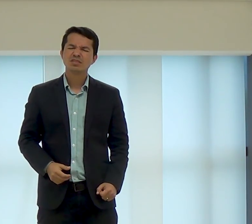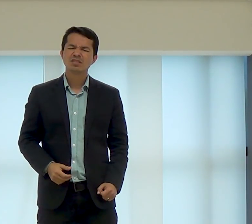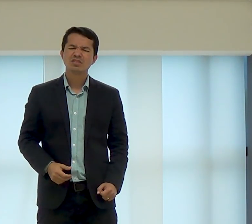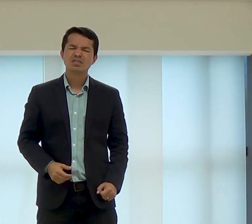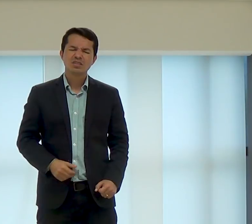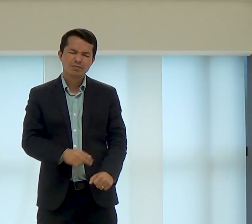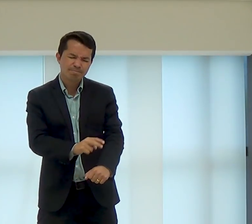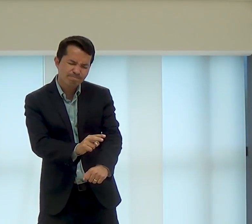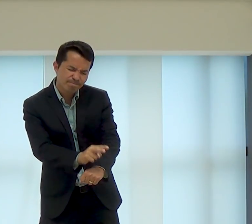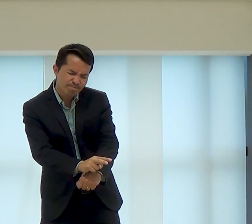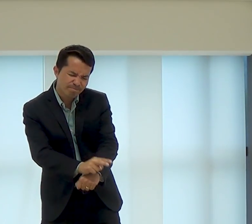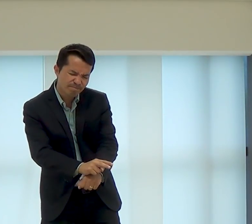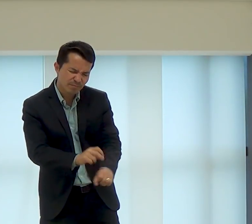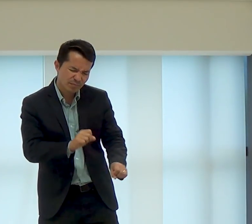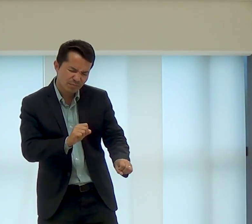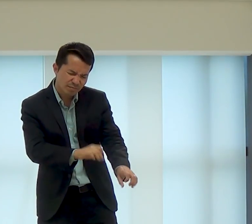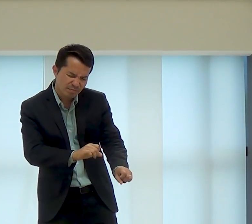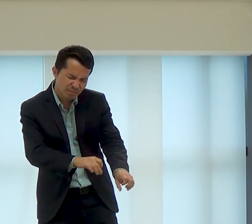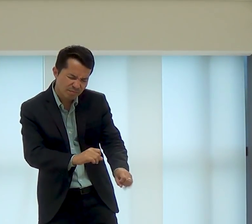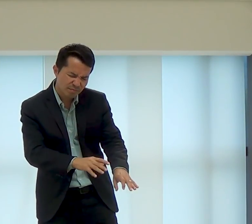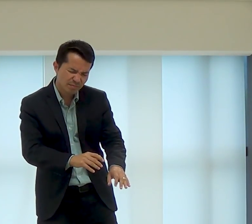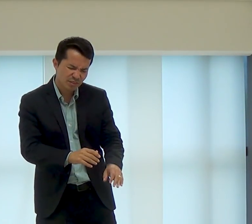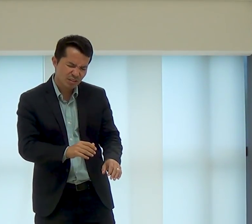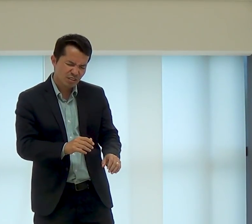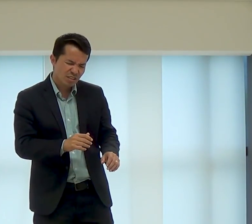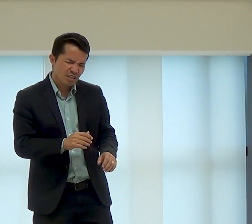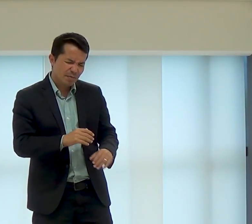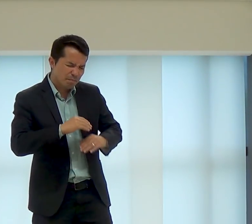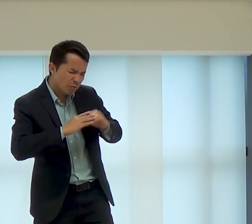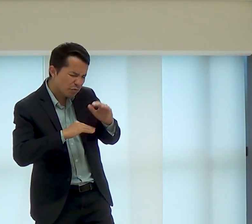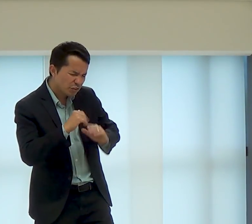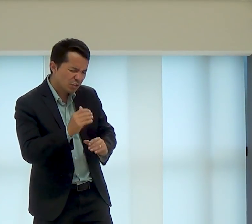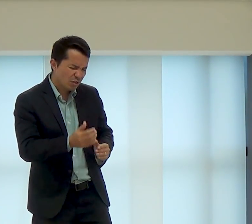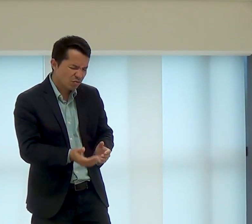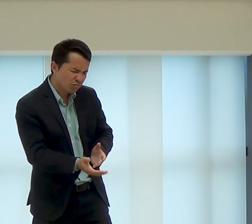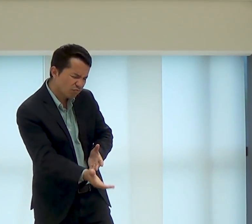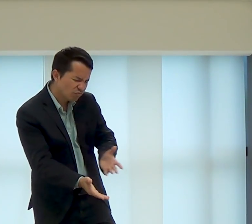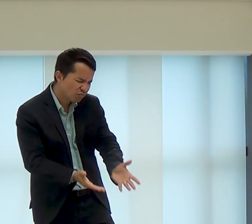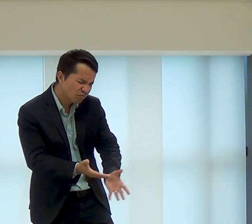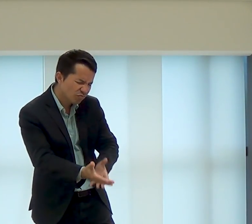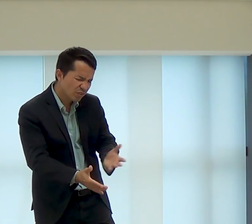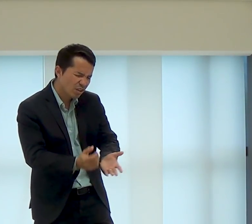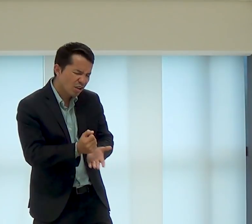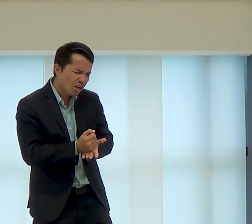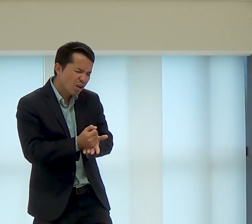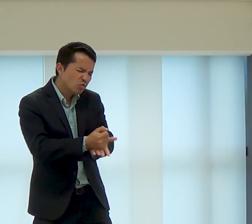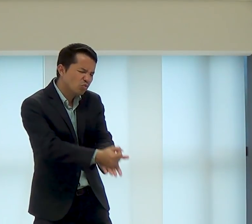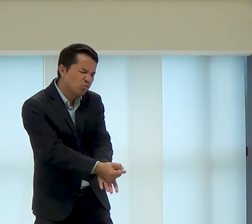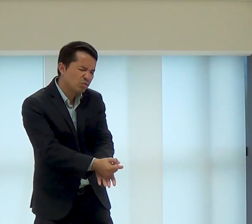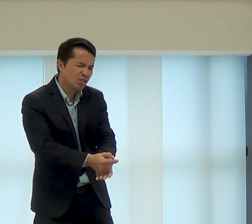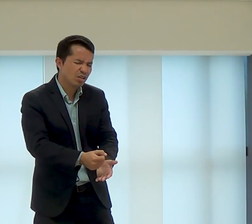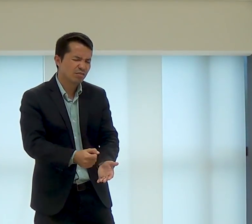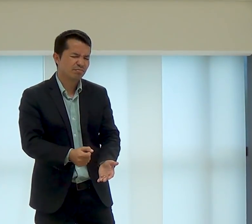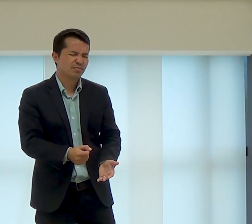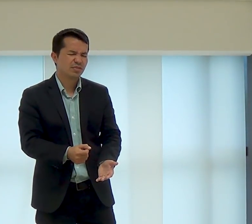Jesus, a cuidar dele, a instruir, ensinar sobre a profissão que ele tinha,